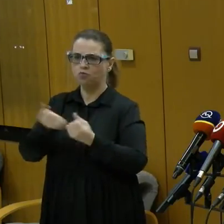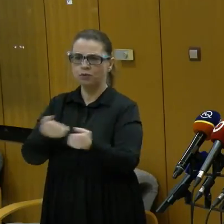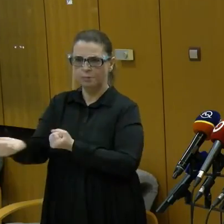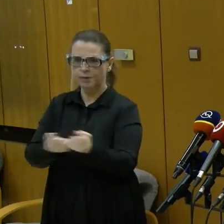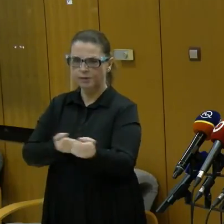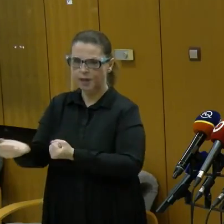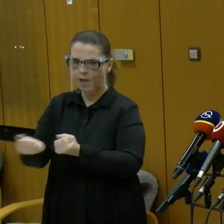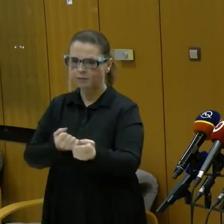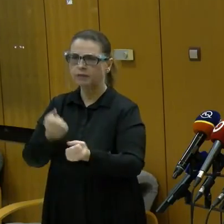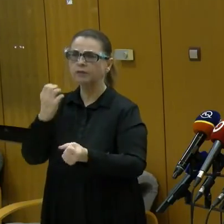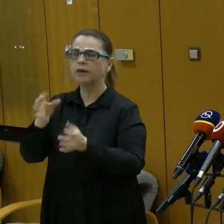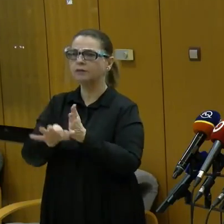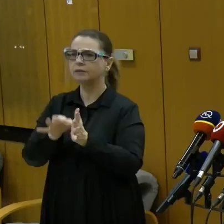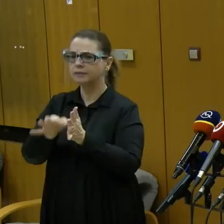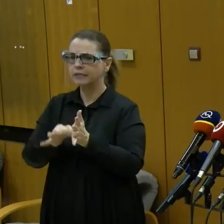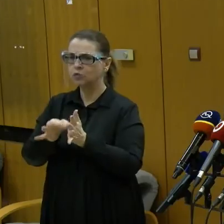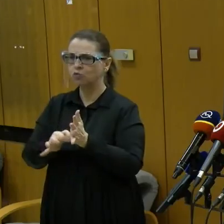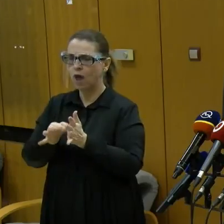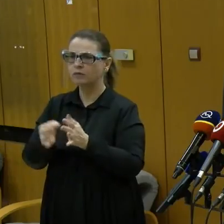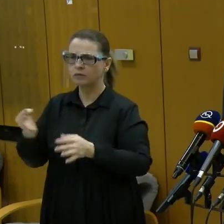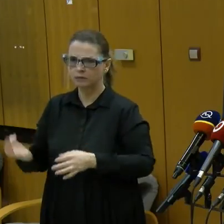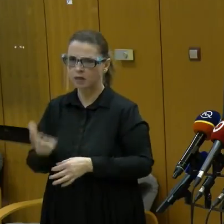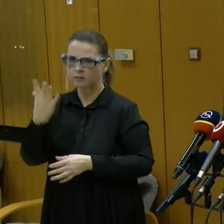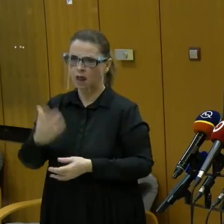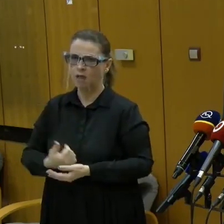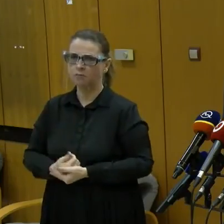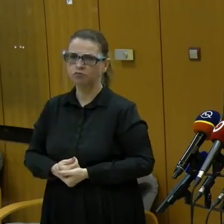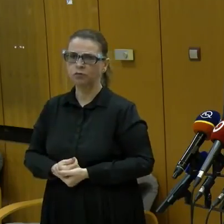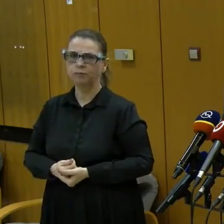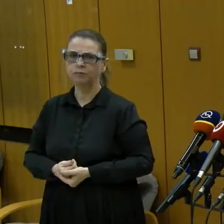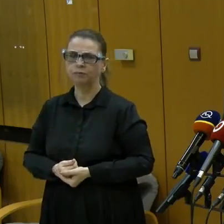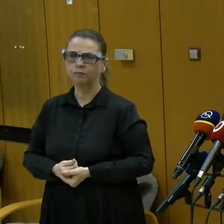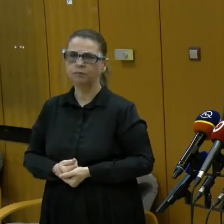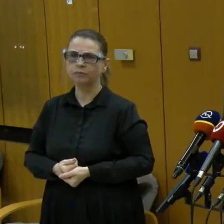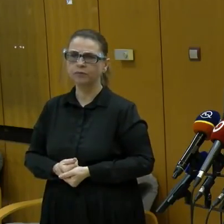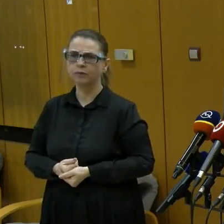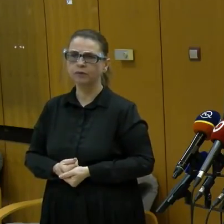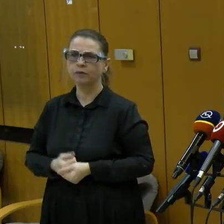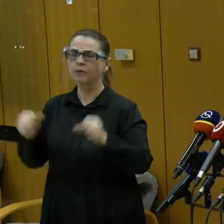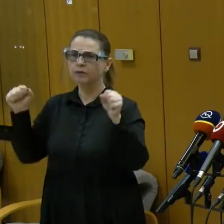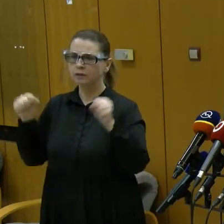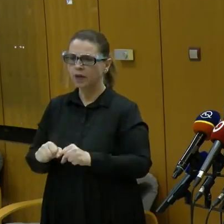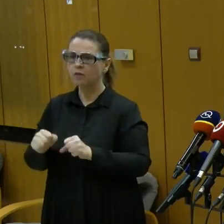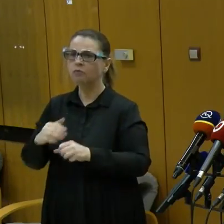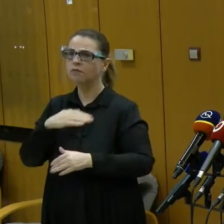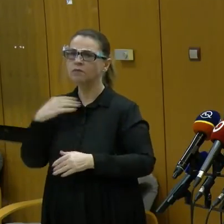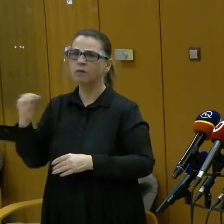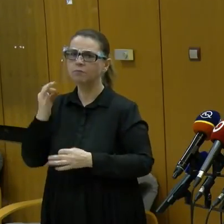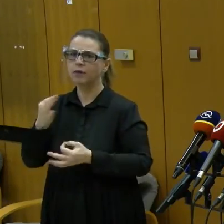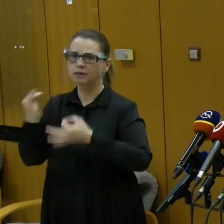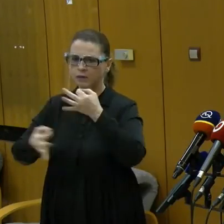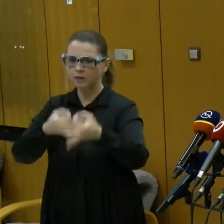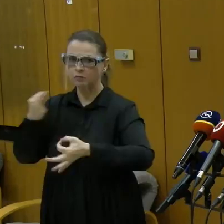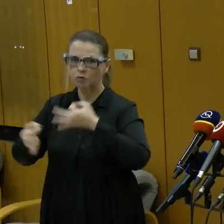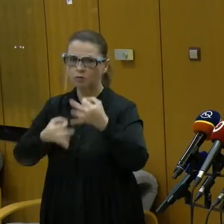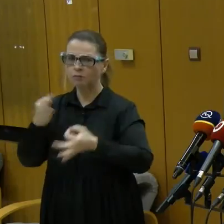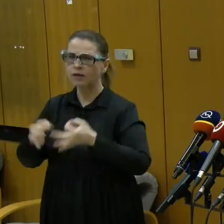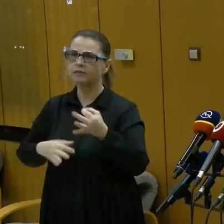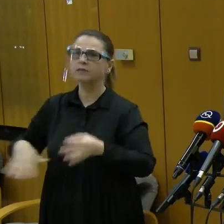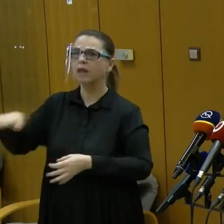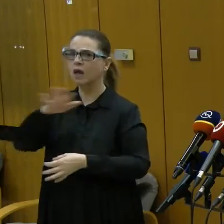predpokladu, že tá situácia sa výrazne zlepší. Ďakujem. Vážený páni, ďakujem za všetky informácie, ktorý